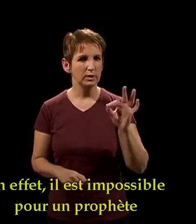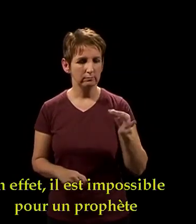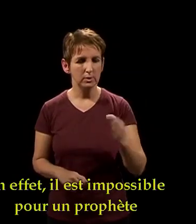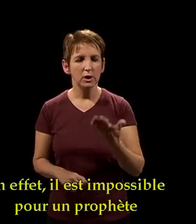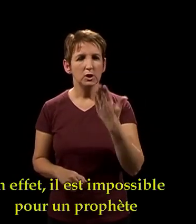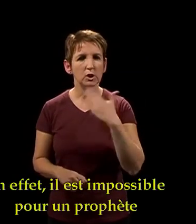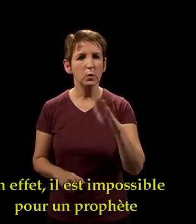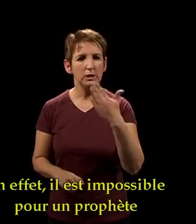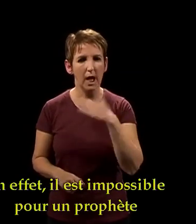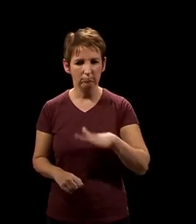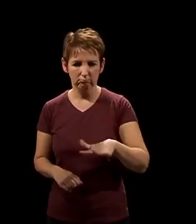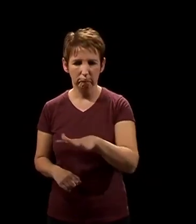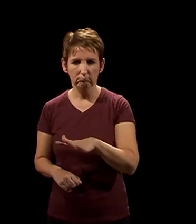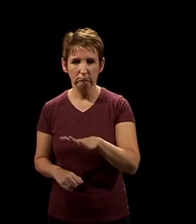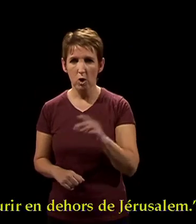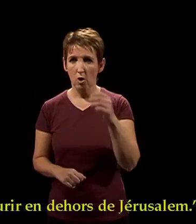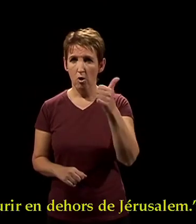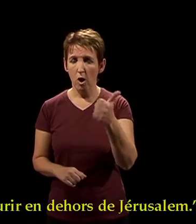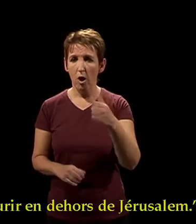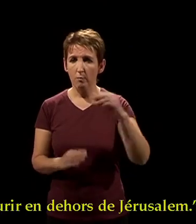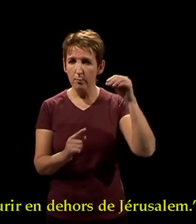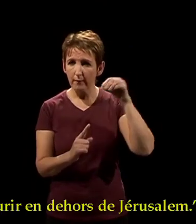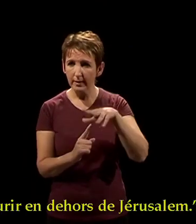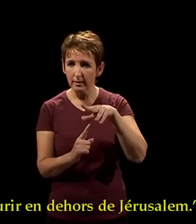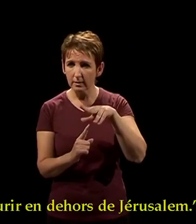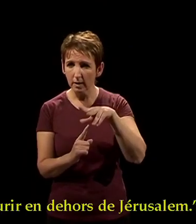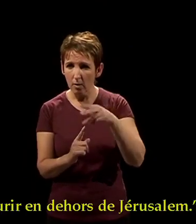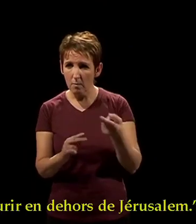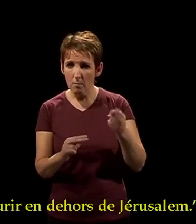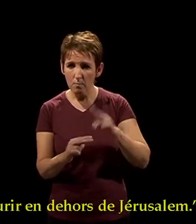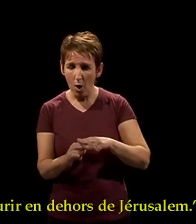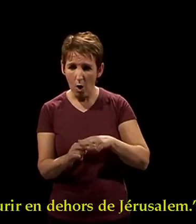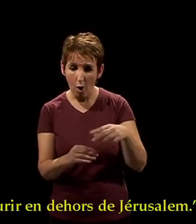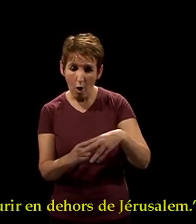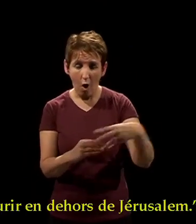» effet, il est impossible pour un prophète de mourir en dehors de Jérusalem.